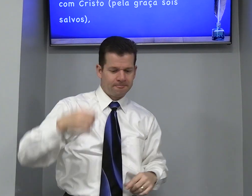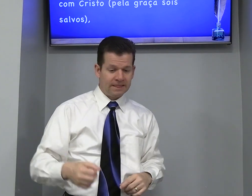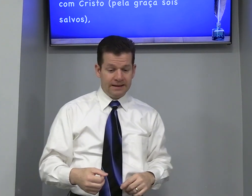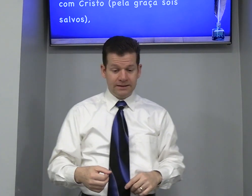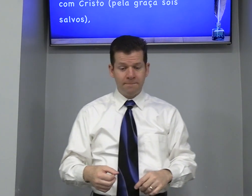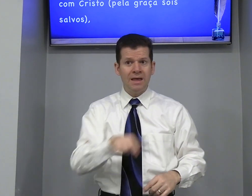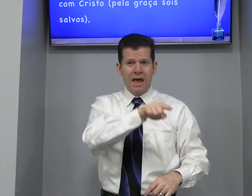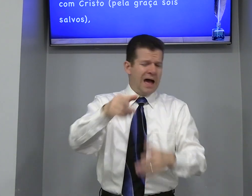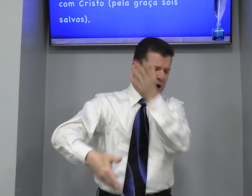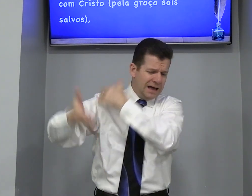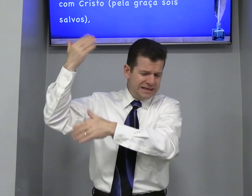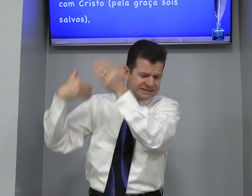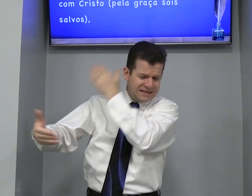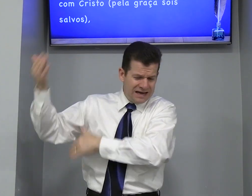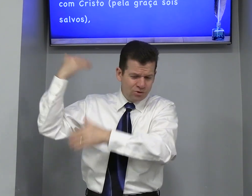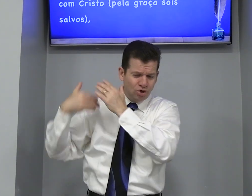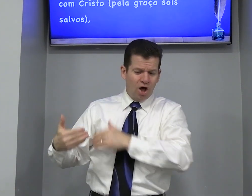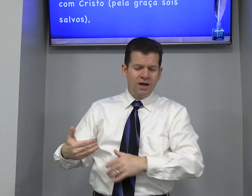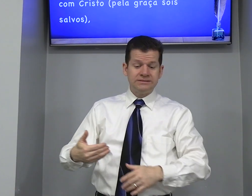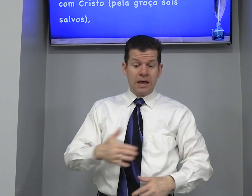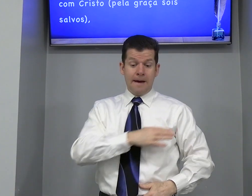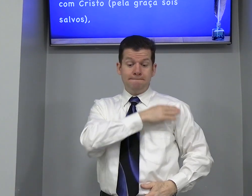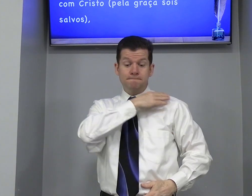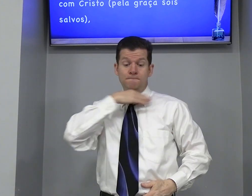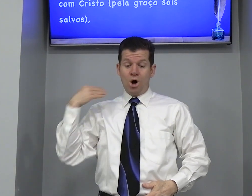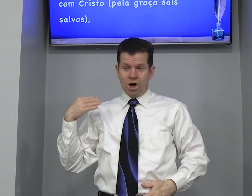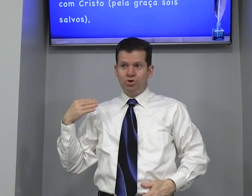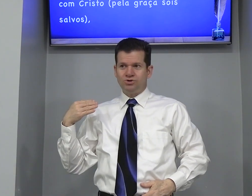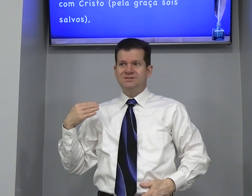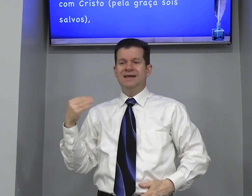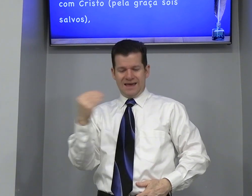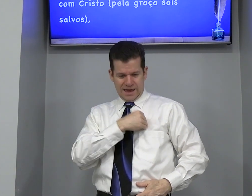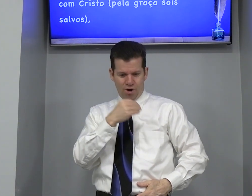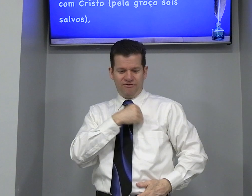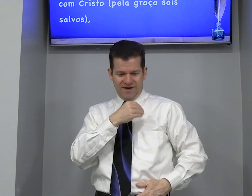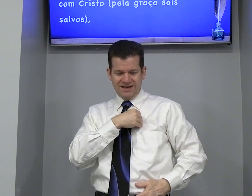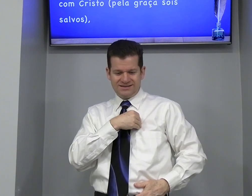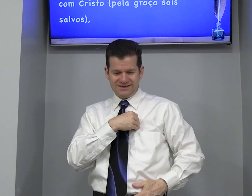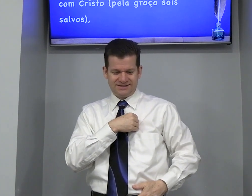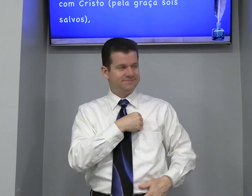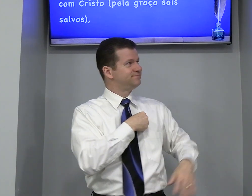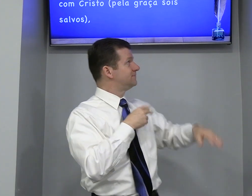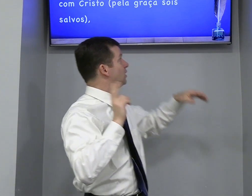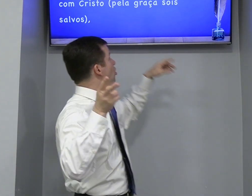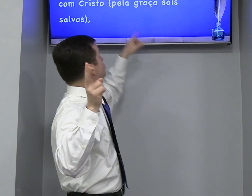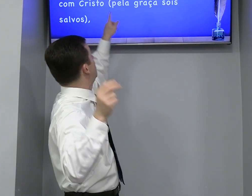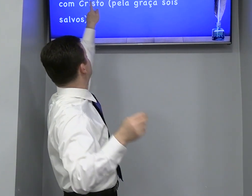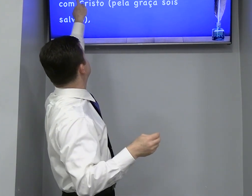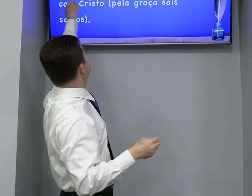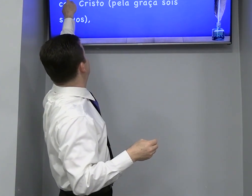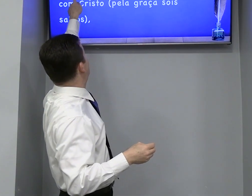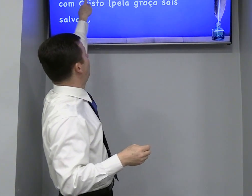Então Estando nós Mortos Em ofensas Continuar com esse sinal